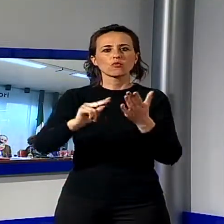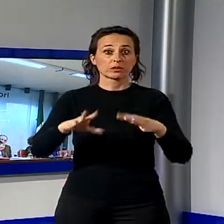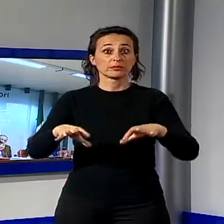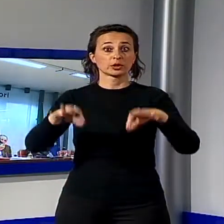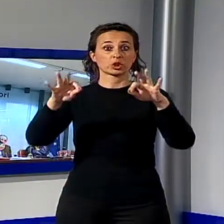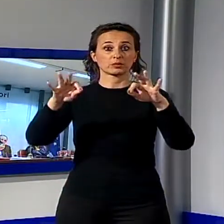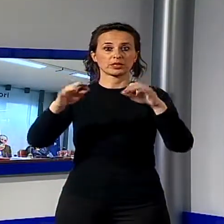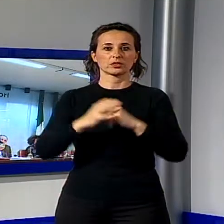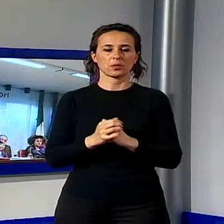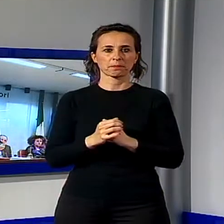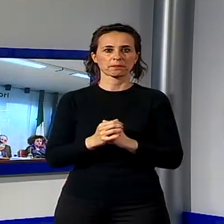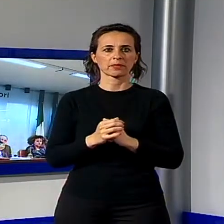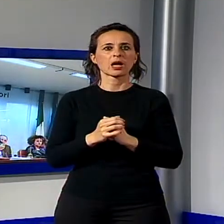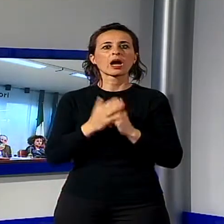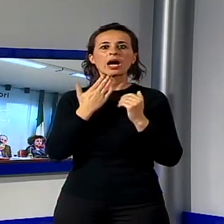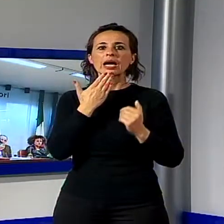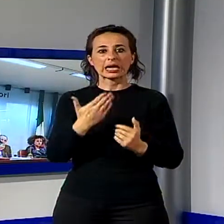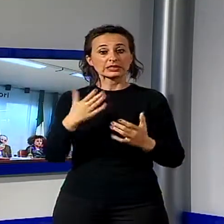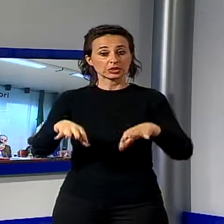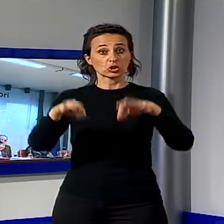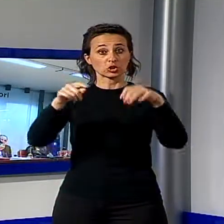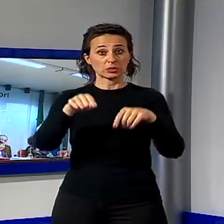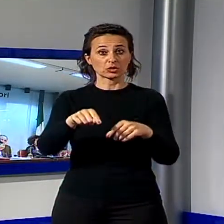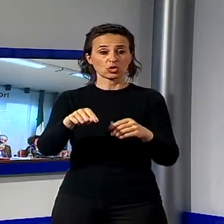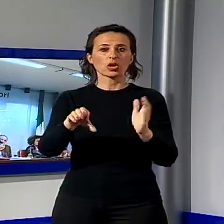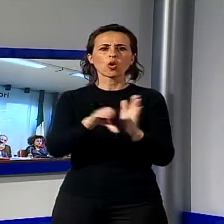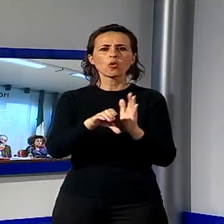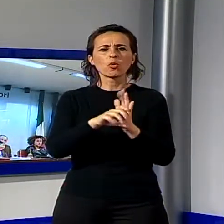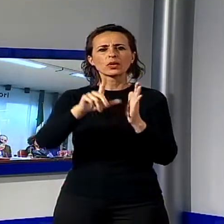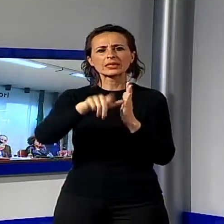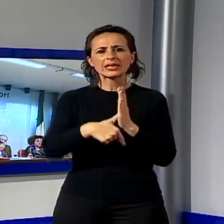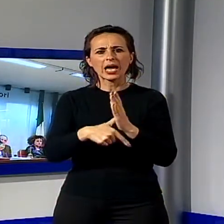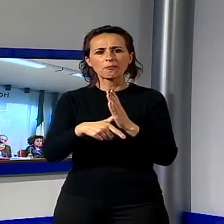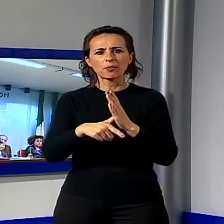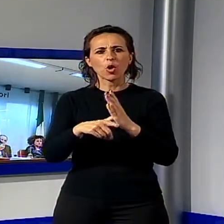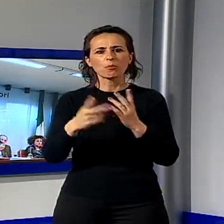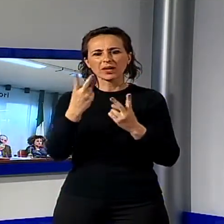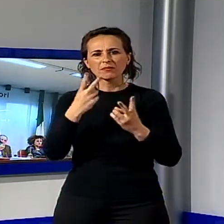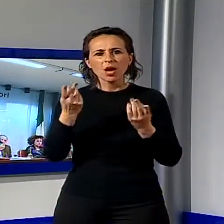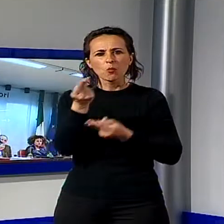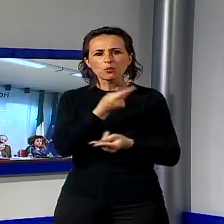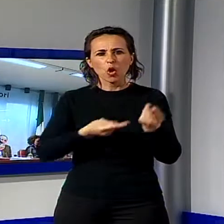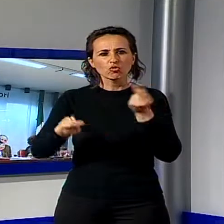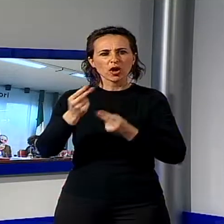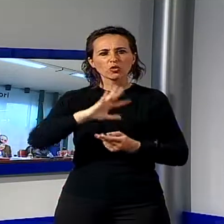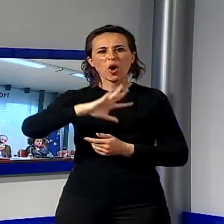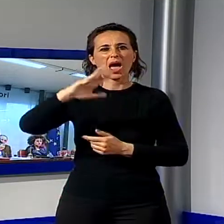questo modo i comuni possono presentare all'azienda una proposta alternativa affiancati da Anci e Uncem. Sono nel tavolo